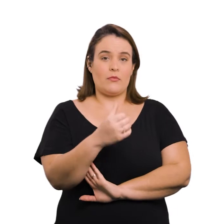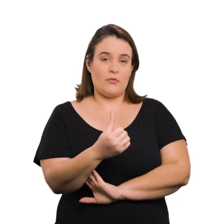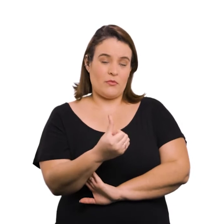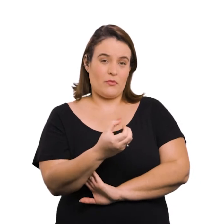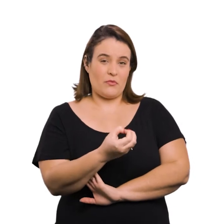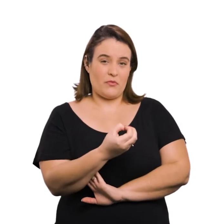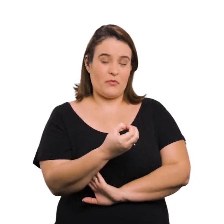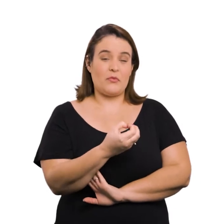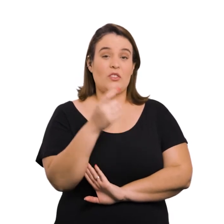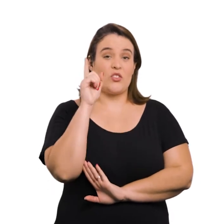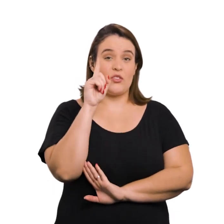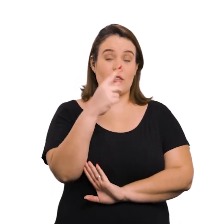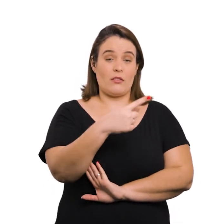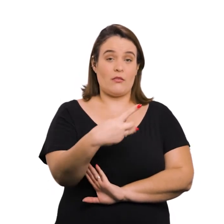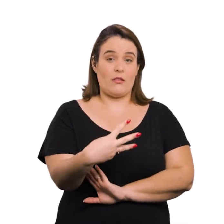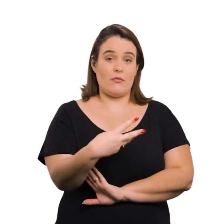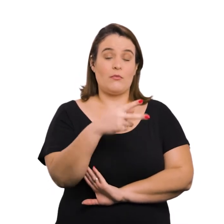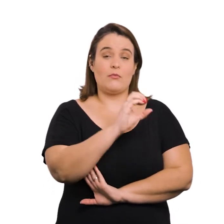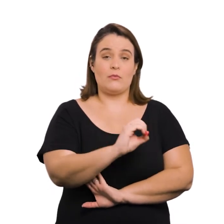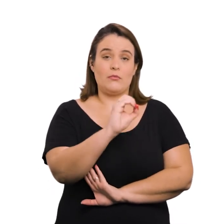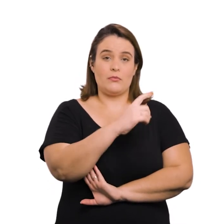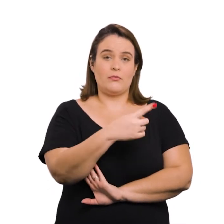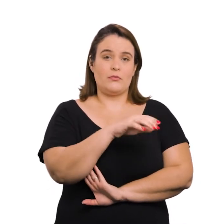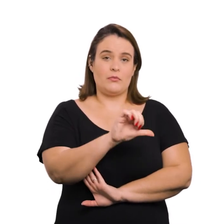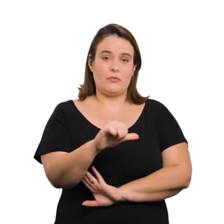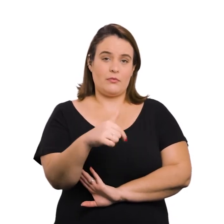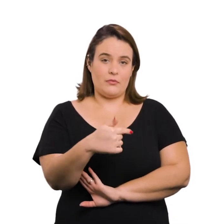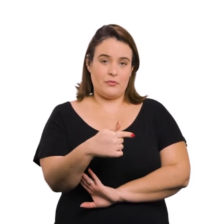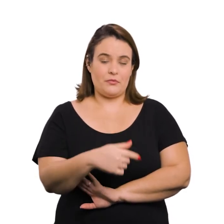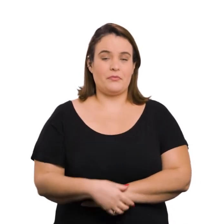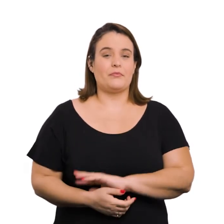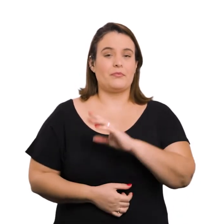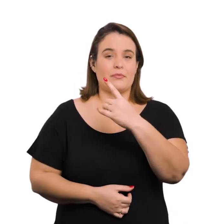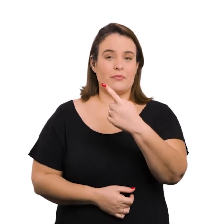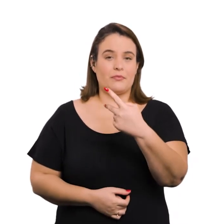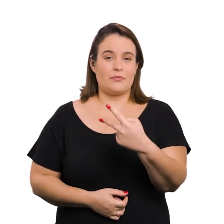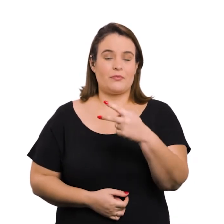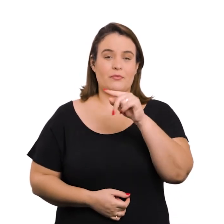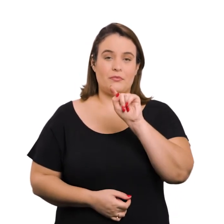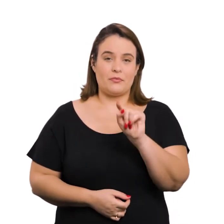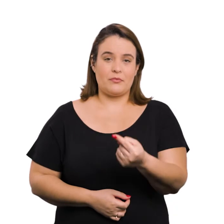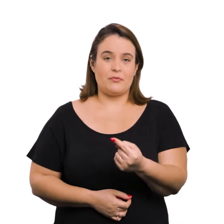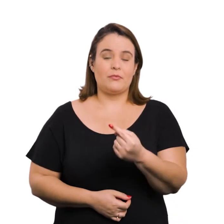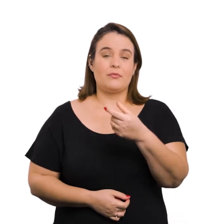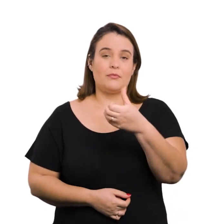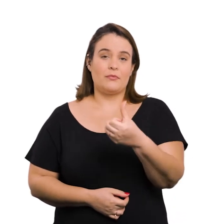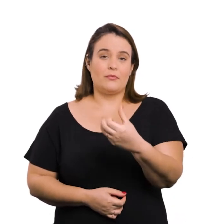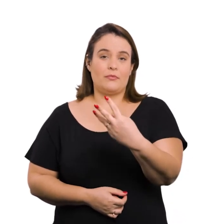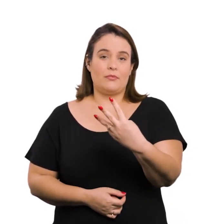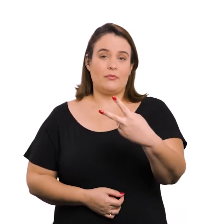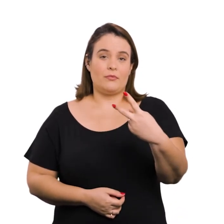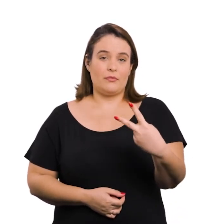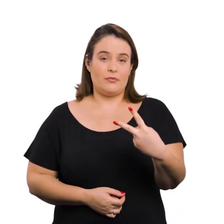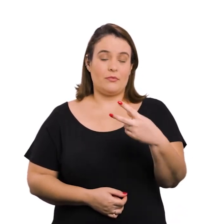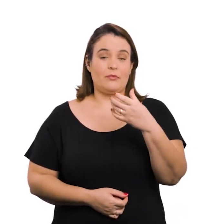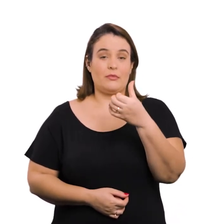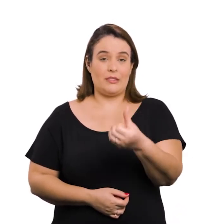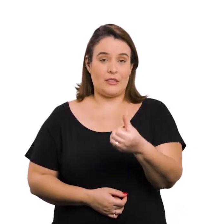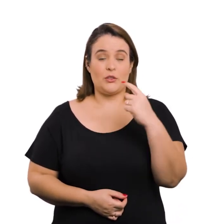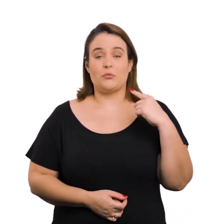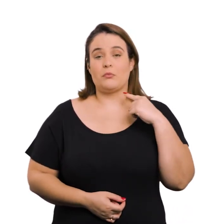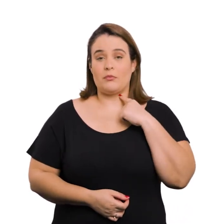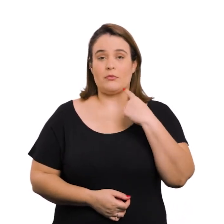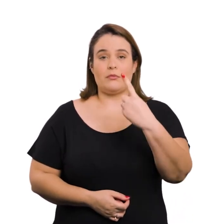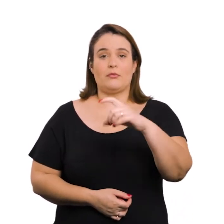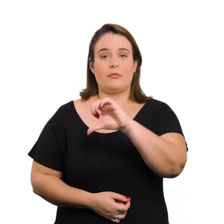.490, de 3 de outubro de 1997. Nº 12.632, de